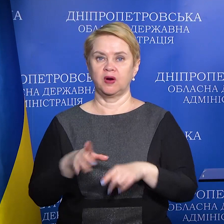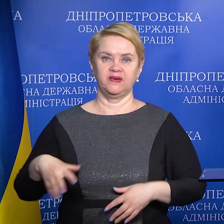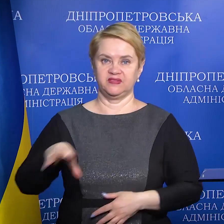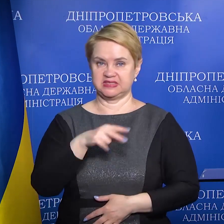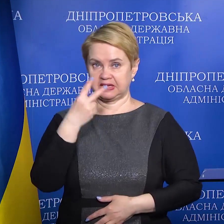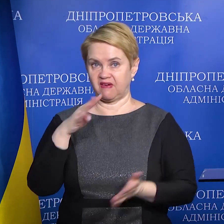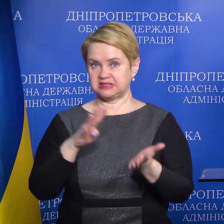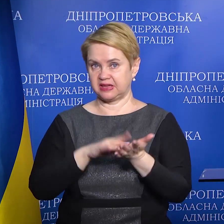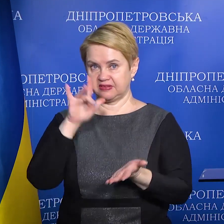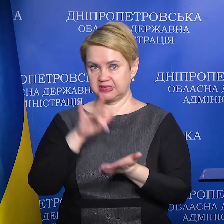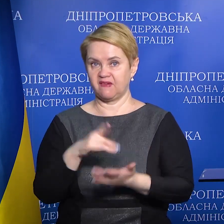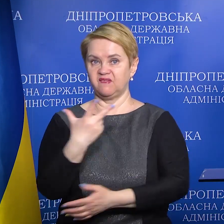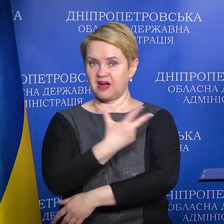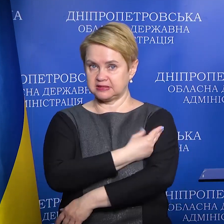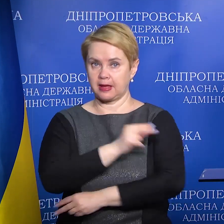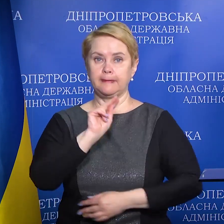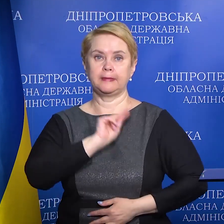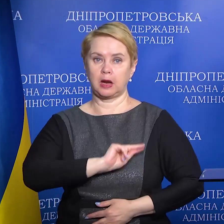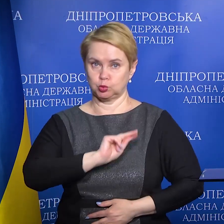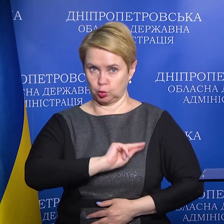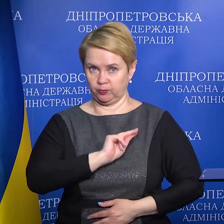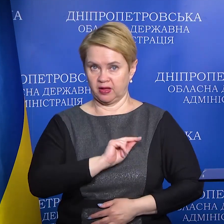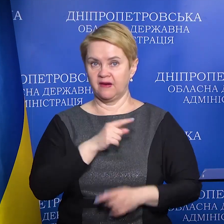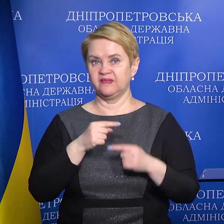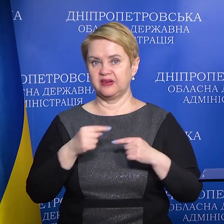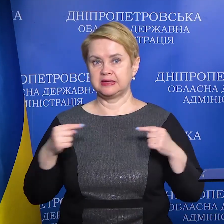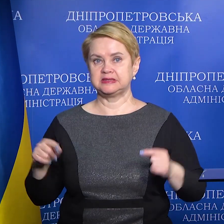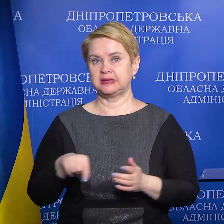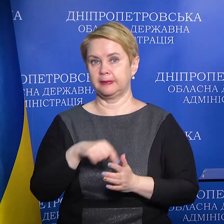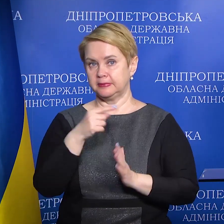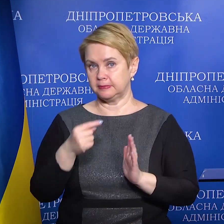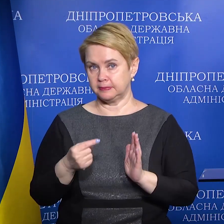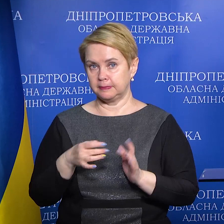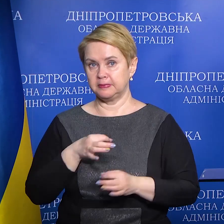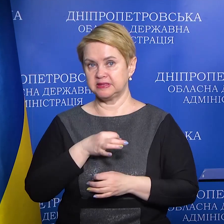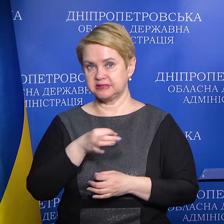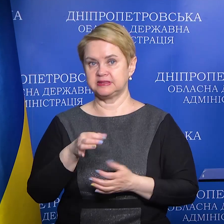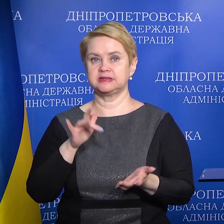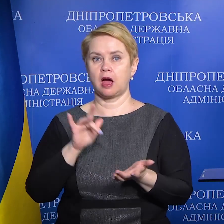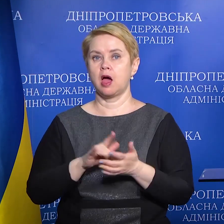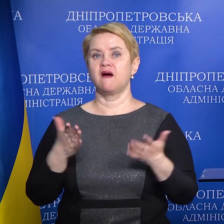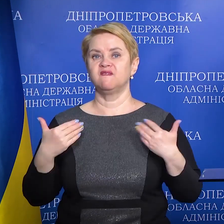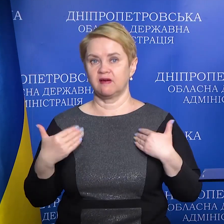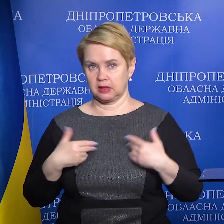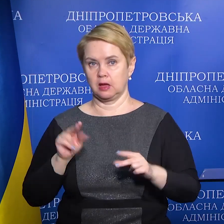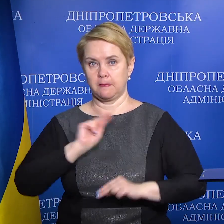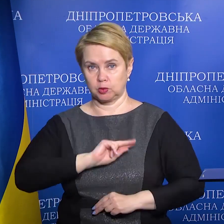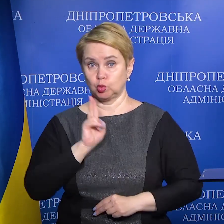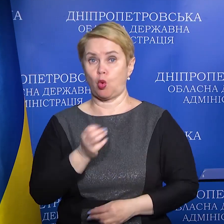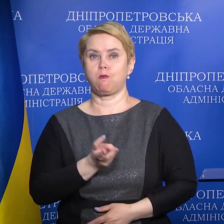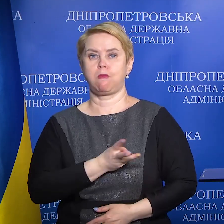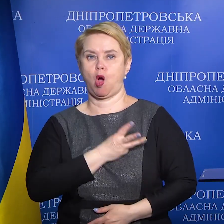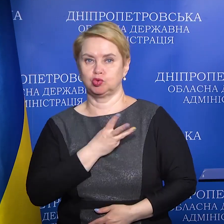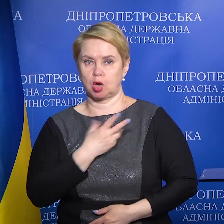всі 29 центрів вакцинації працюють в різних містах. Вони працюють і в вихідні. Будь ласка, всі, хто